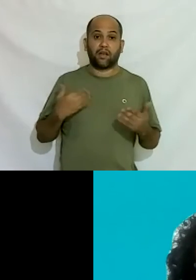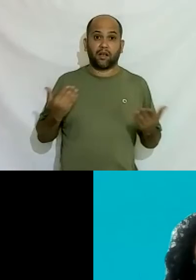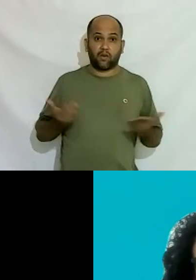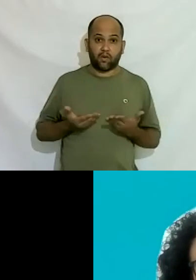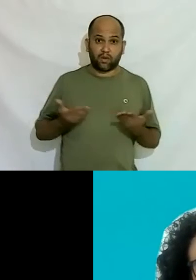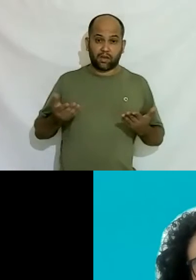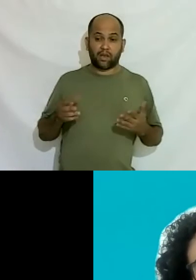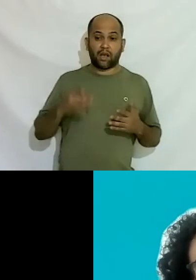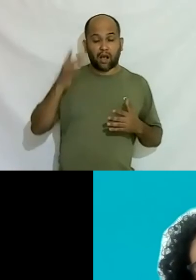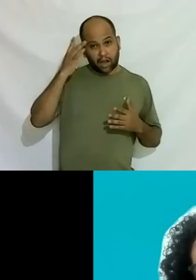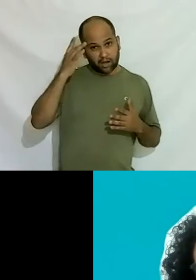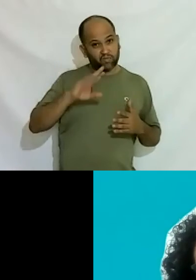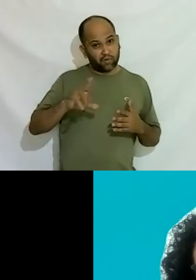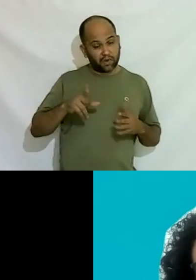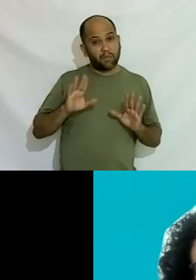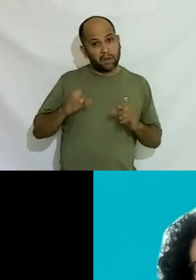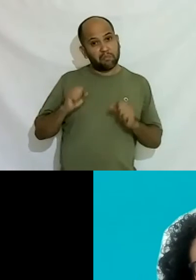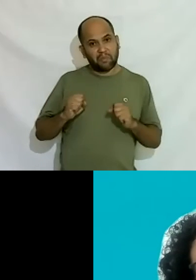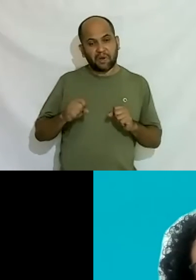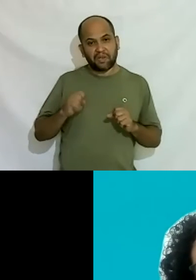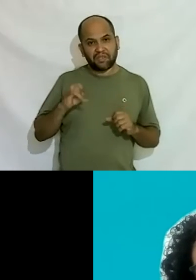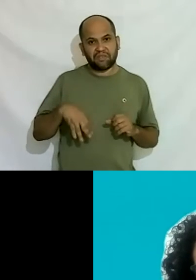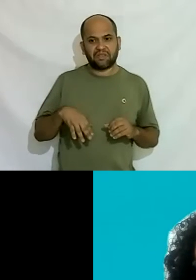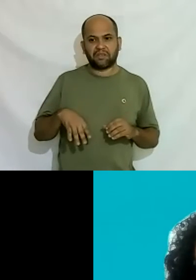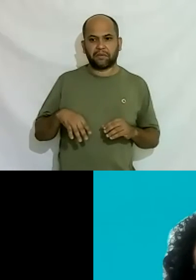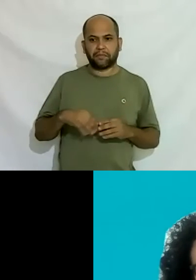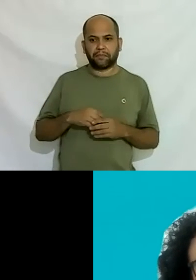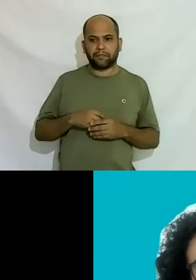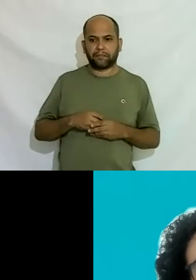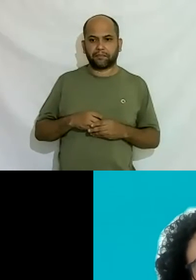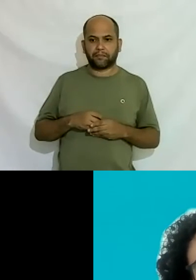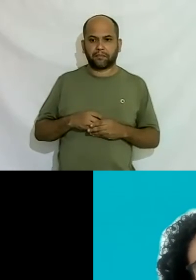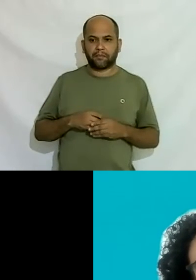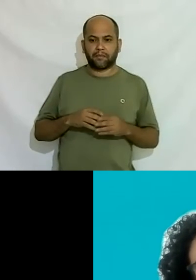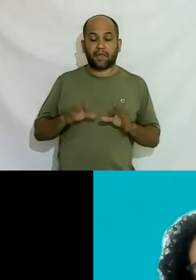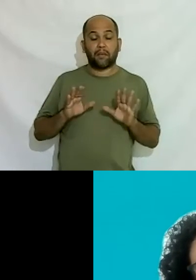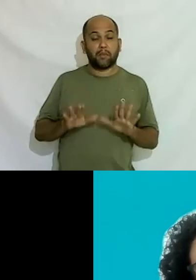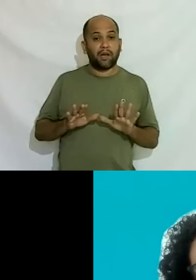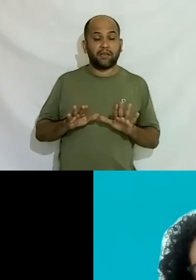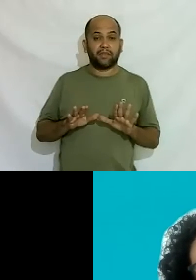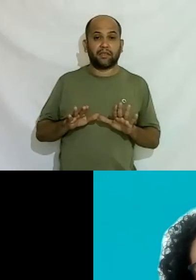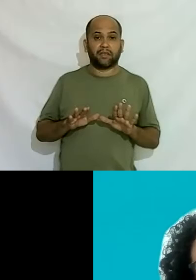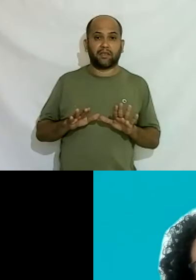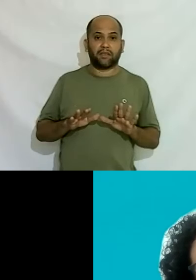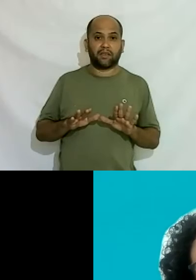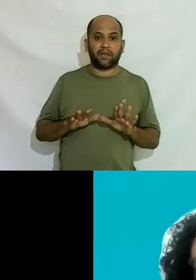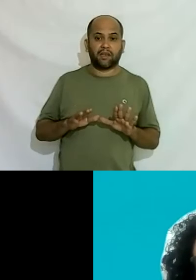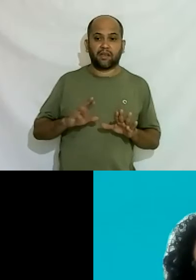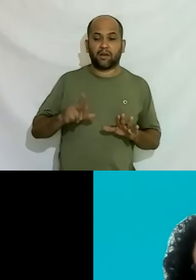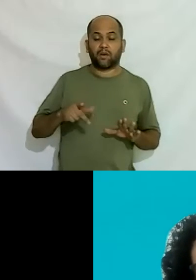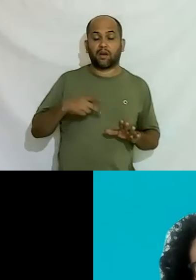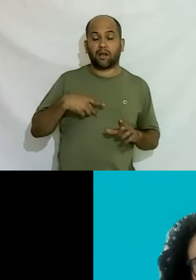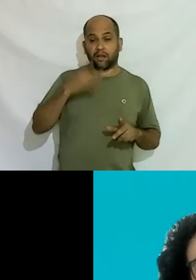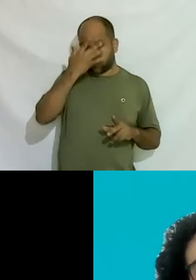que não é mas pode ser que seja mais próximo disso né mas não considerando a população